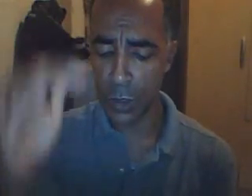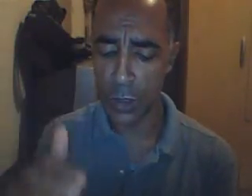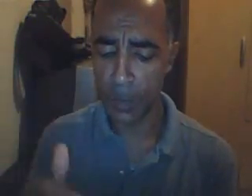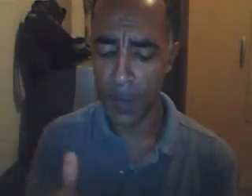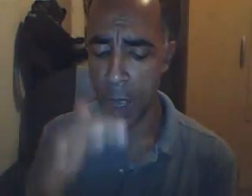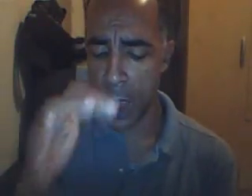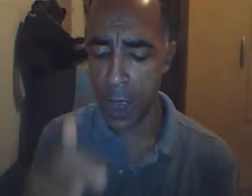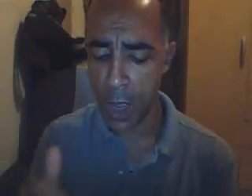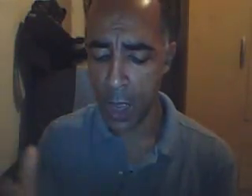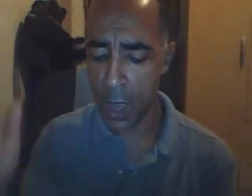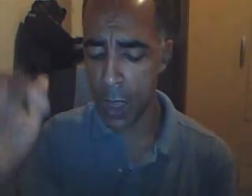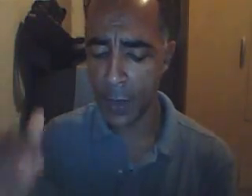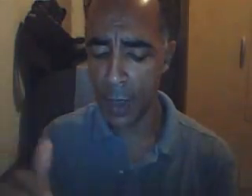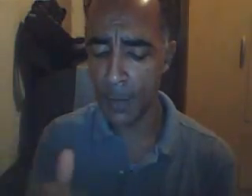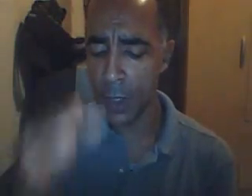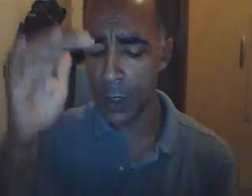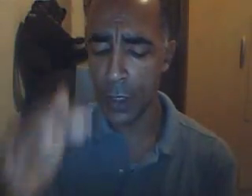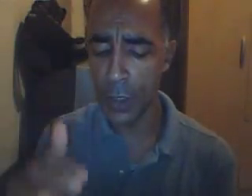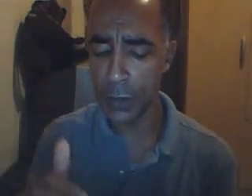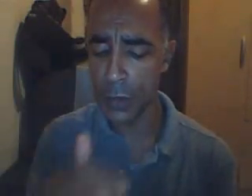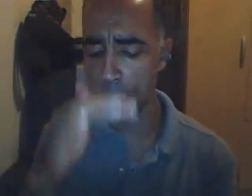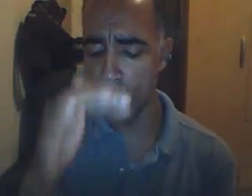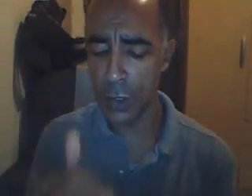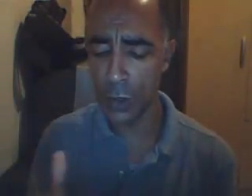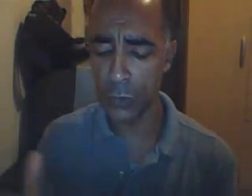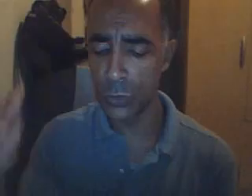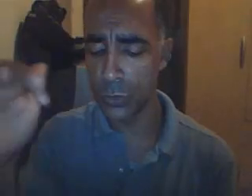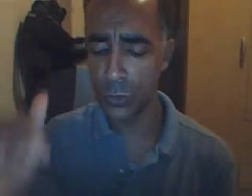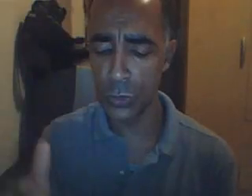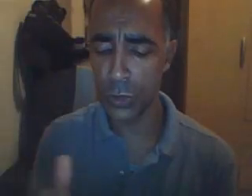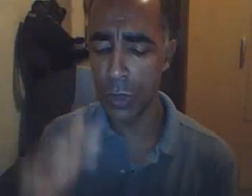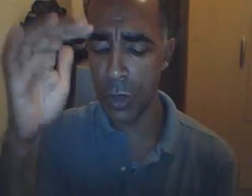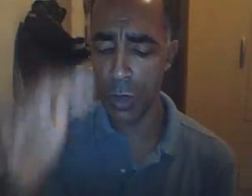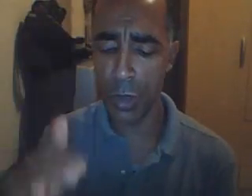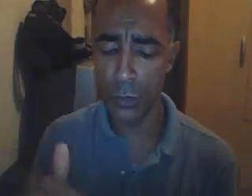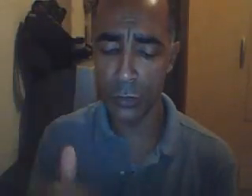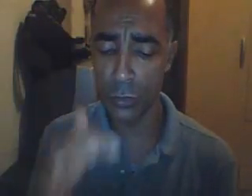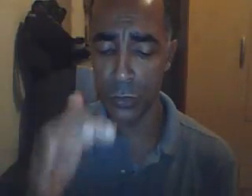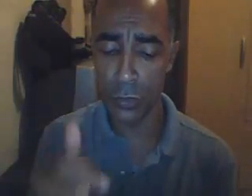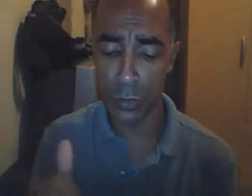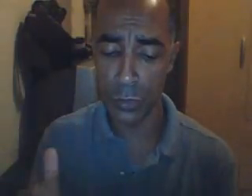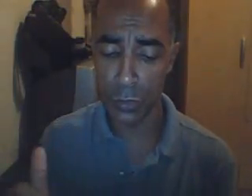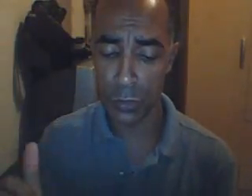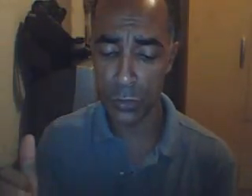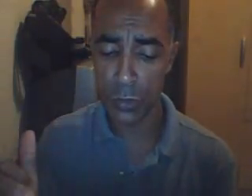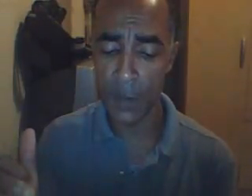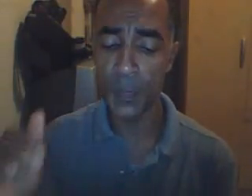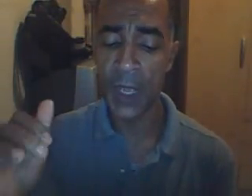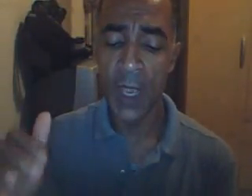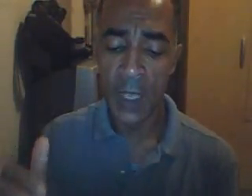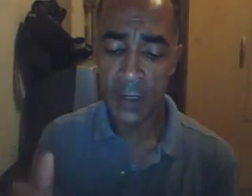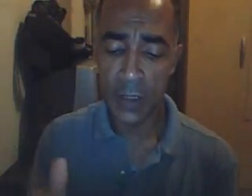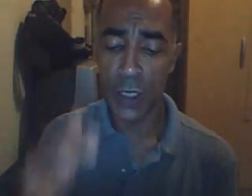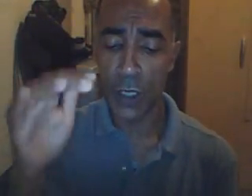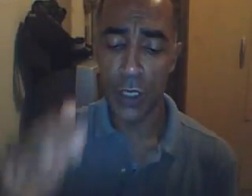falamos somos corpos. Sem